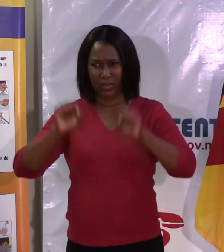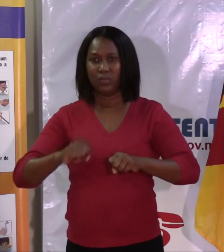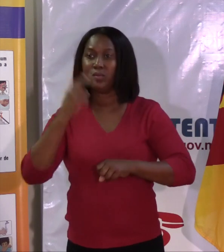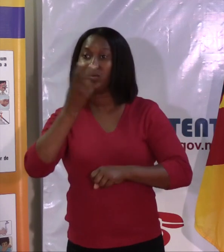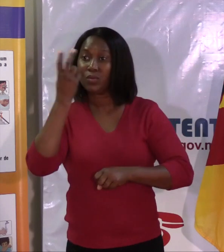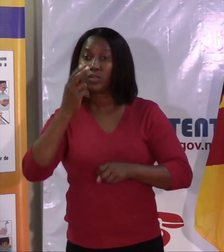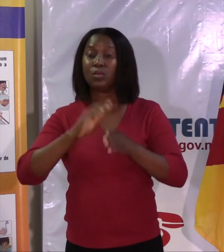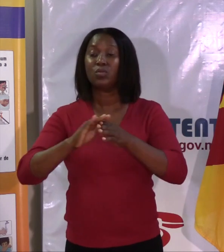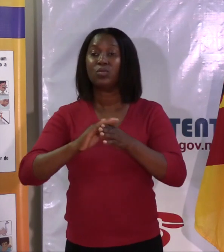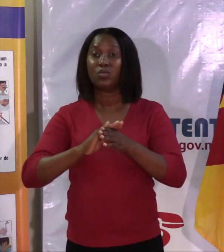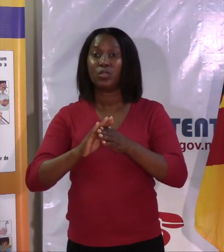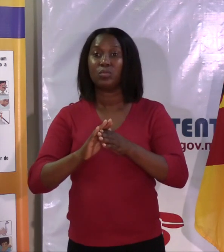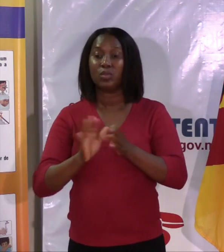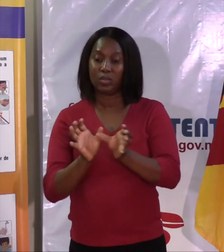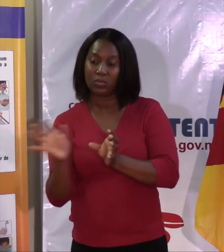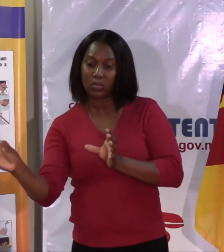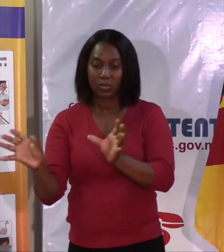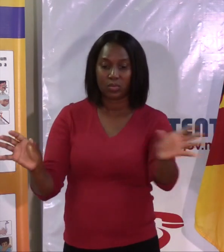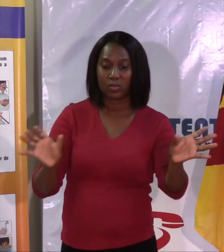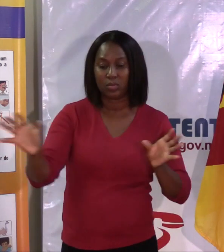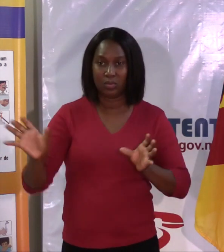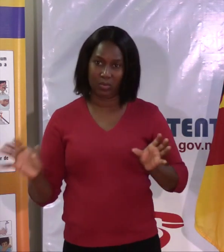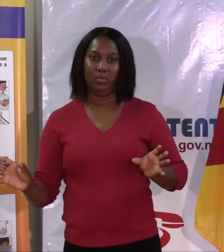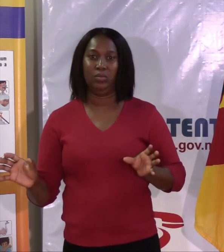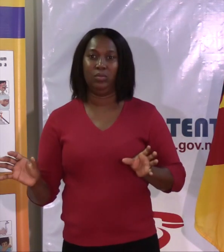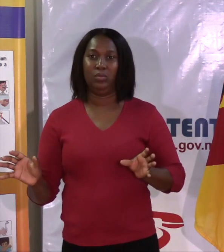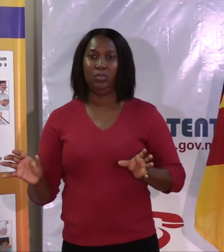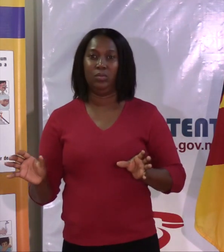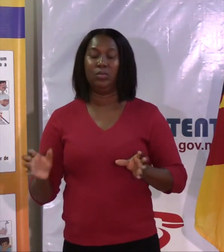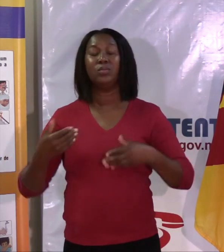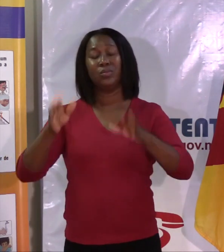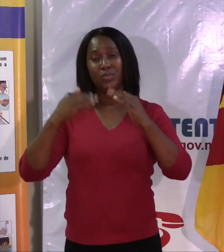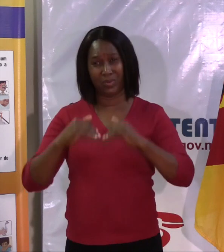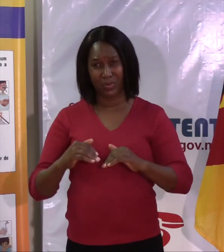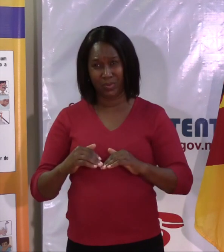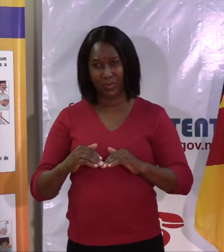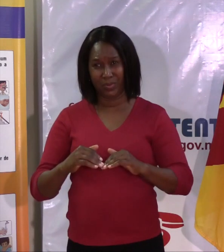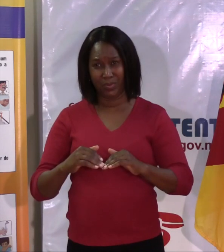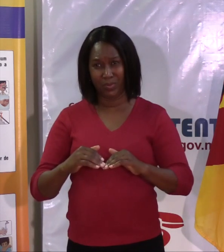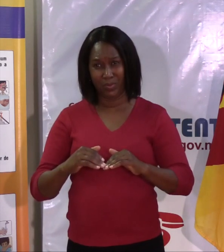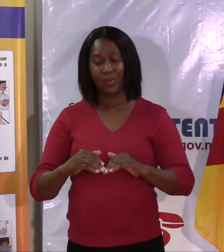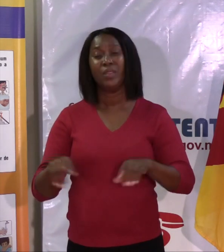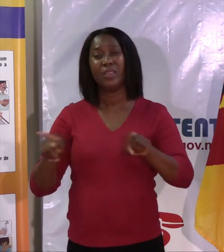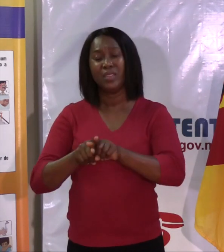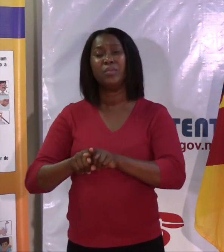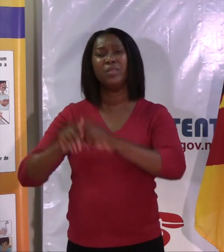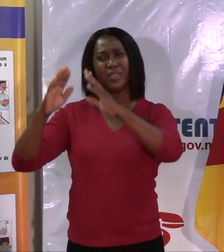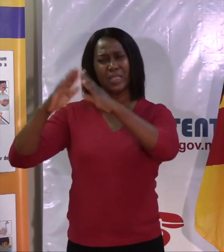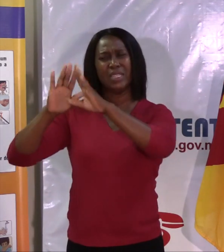de conseguir manter essa distância. Respeitar a obrigatoriedade de quarentena domiciliar, não é? 14